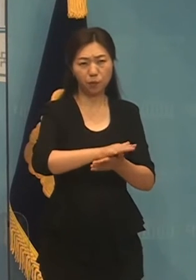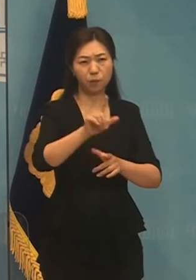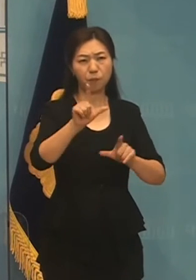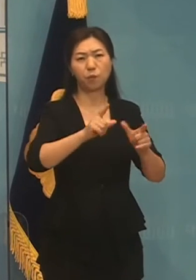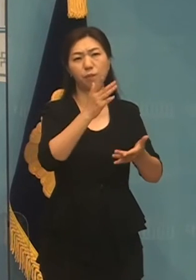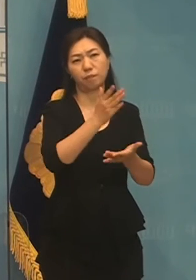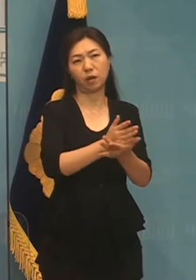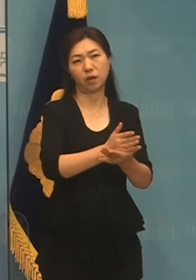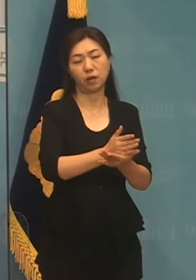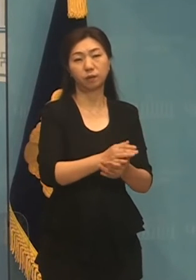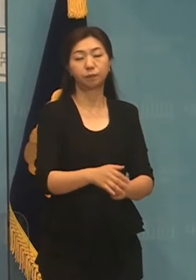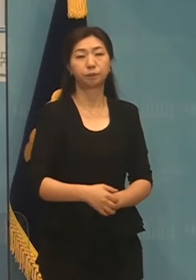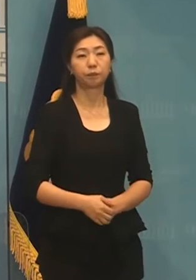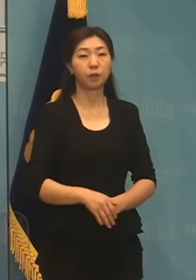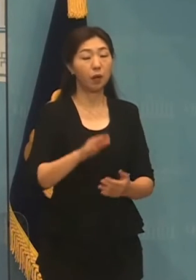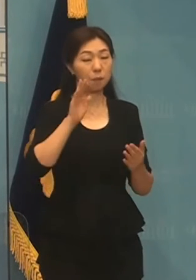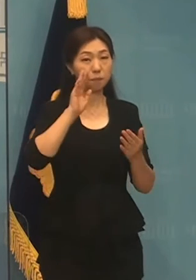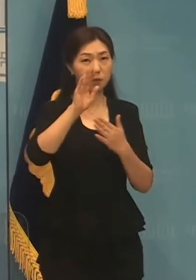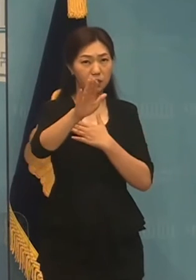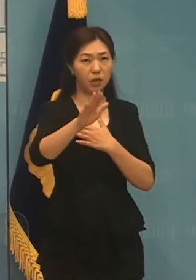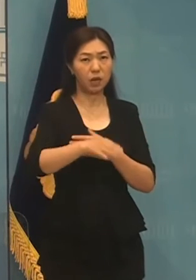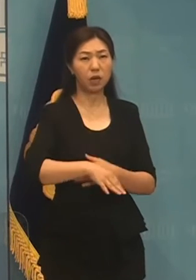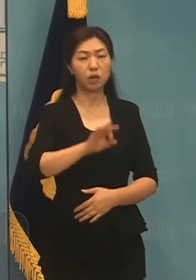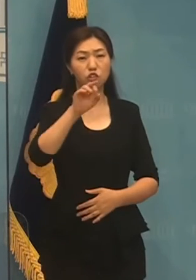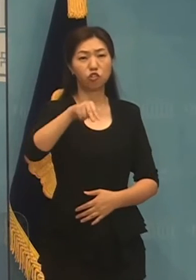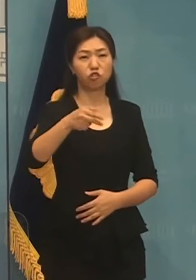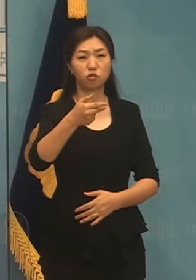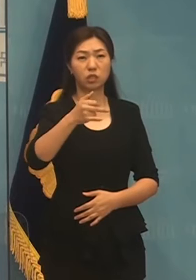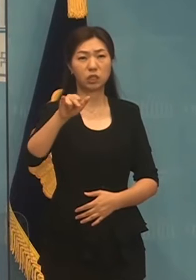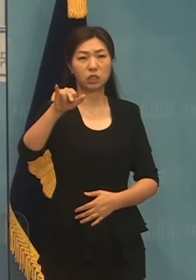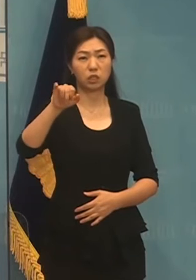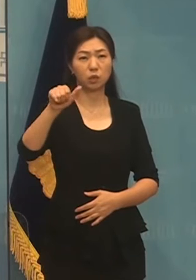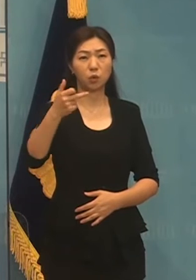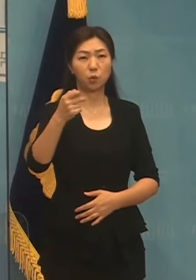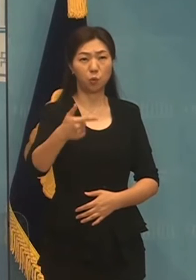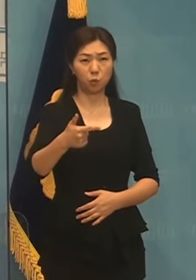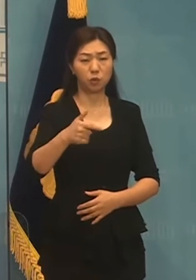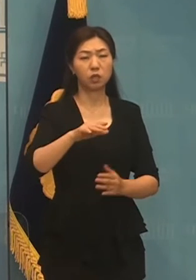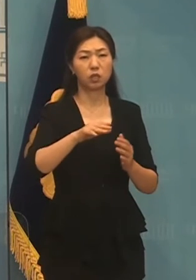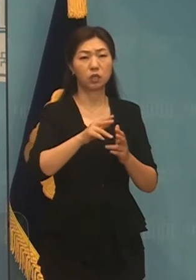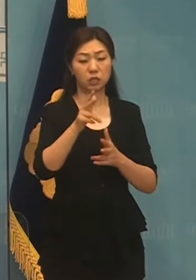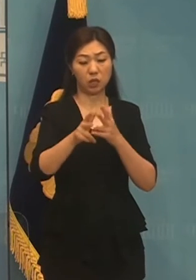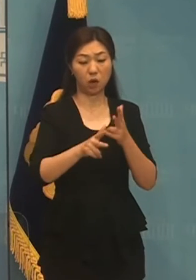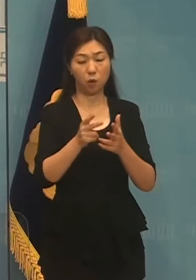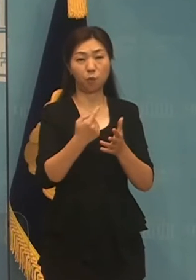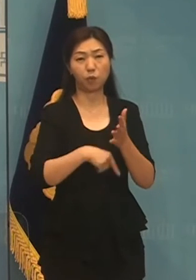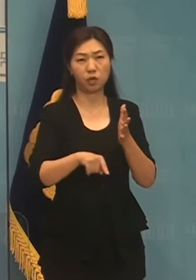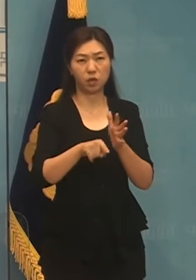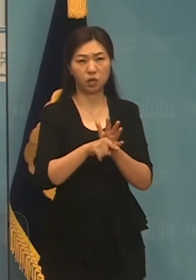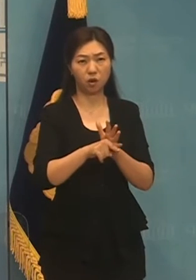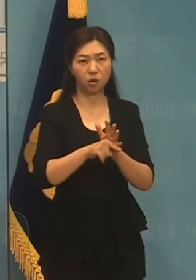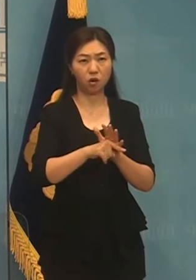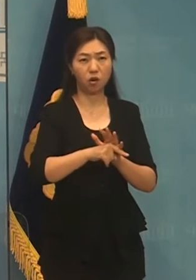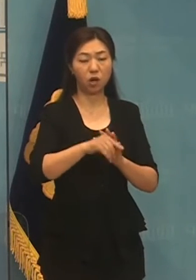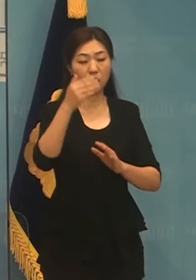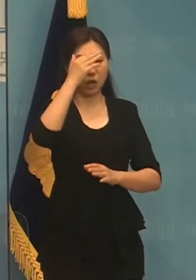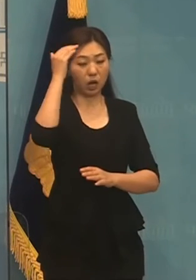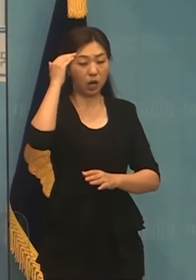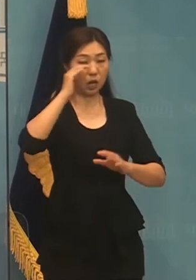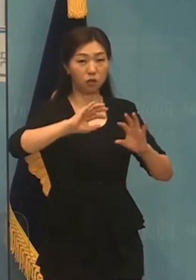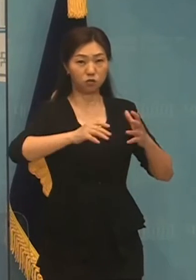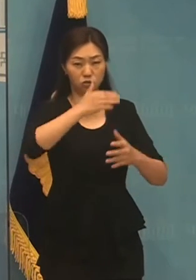미래 유니콘 기업으로 성장하기 위해 대한민국 청년들은 밤낮없이 돌아가고 있습니다. 그러나